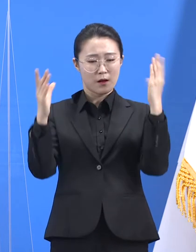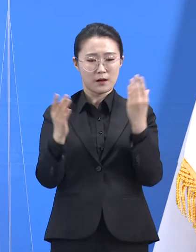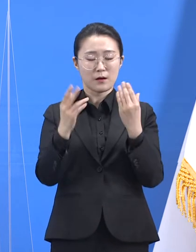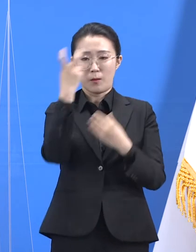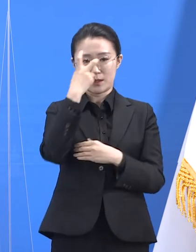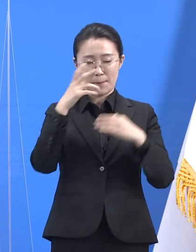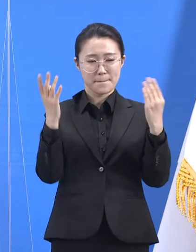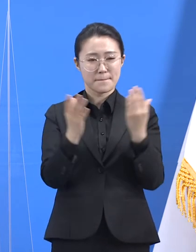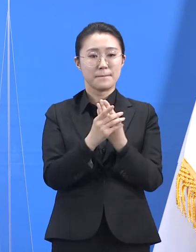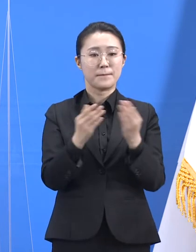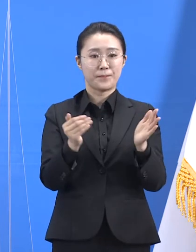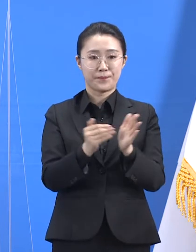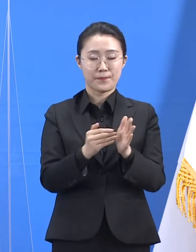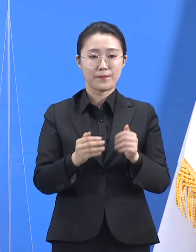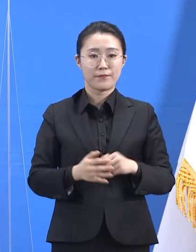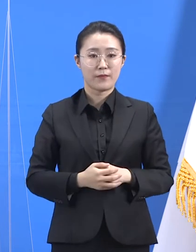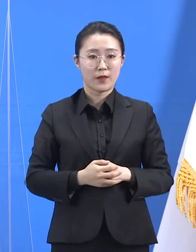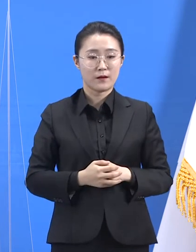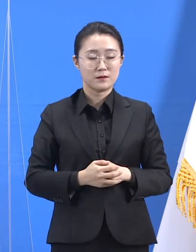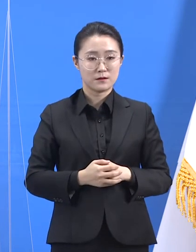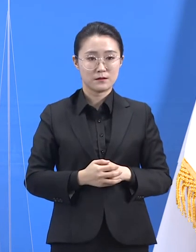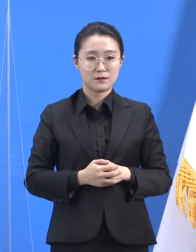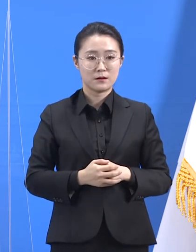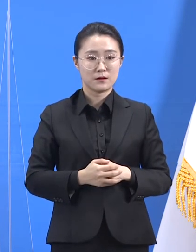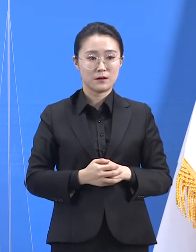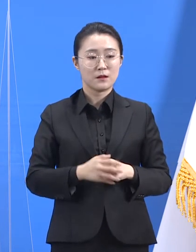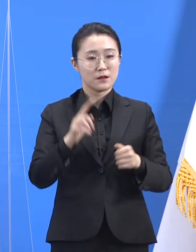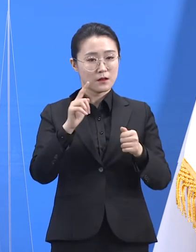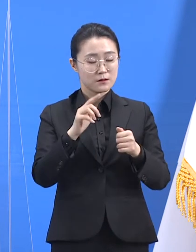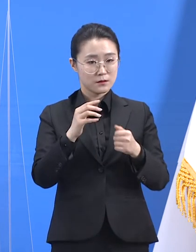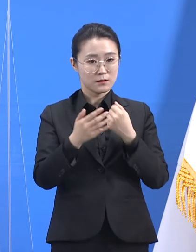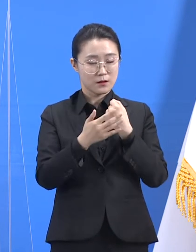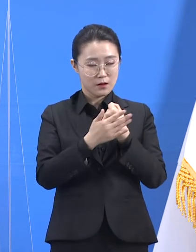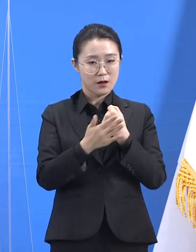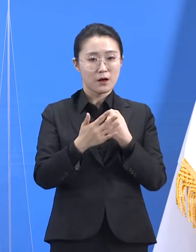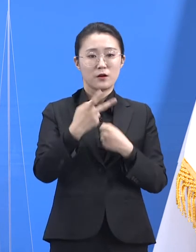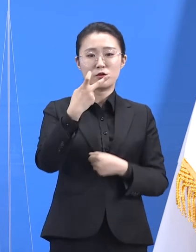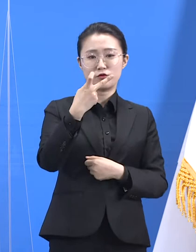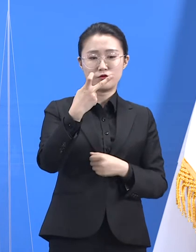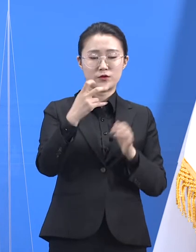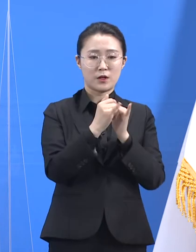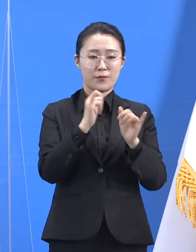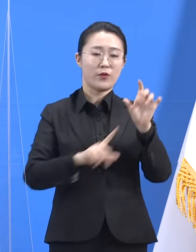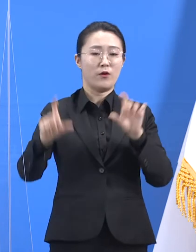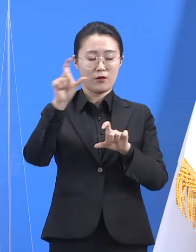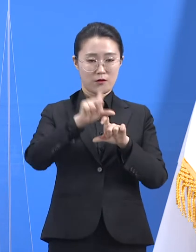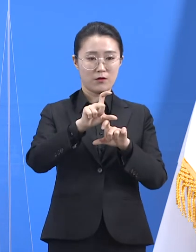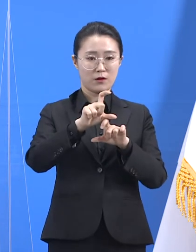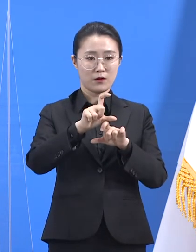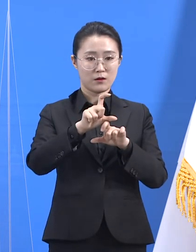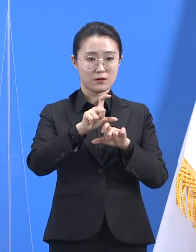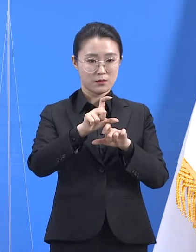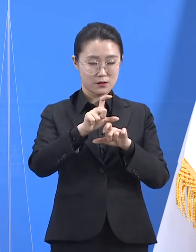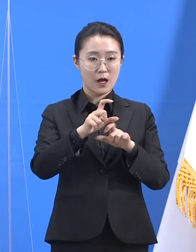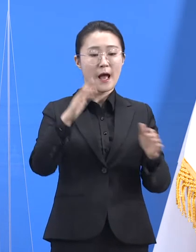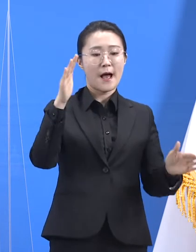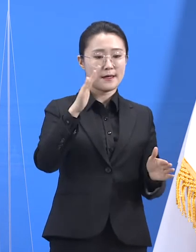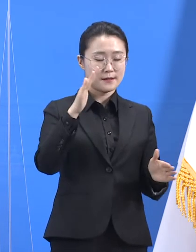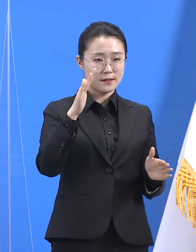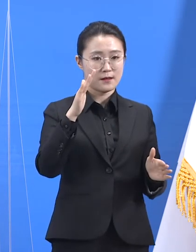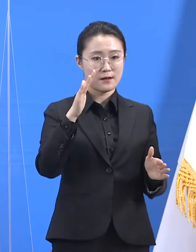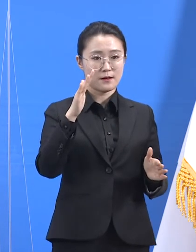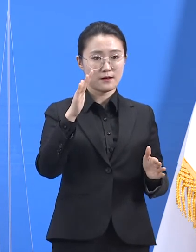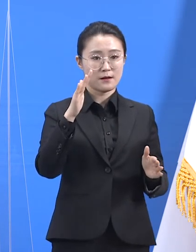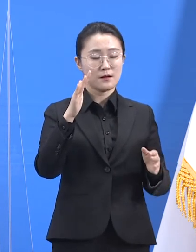21일 0시 기준 12명이 추가되었고 총 확진자는 학생 13명, 지인 2명 등 누적